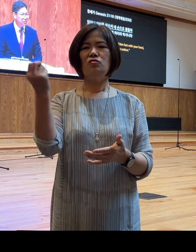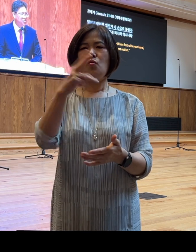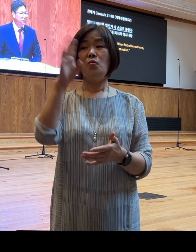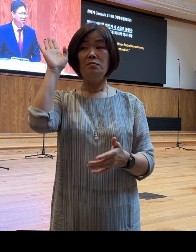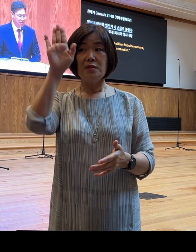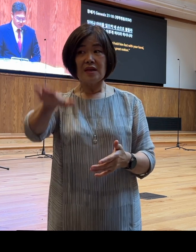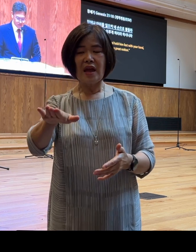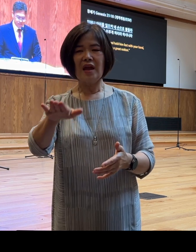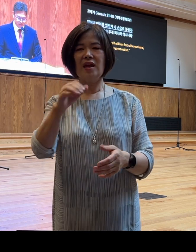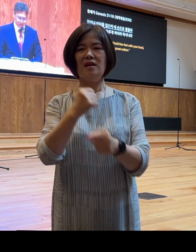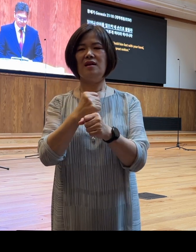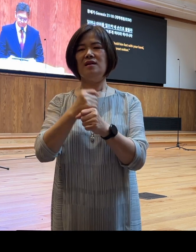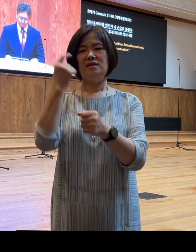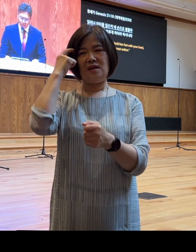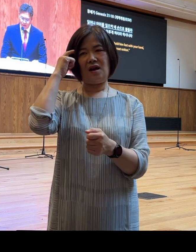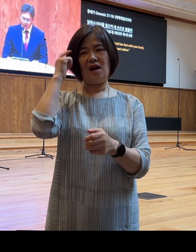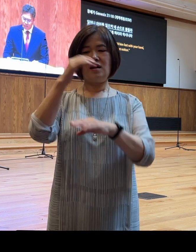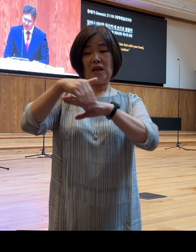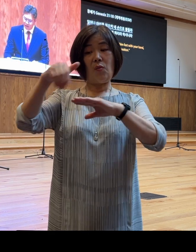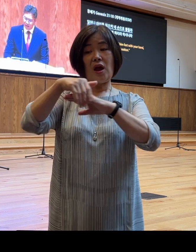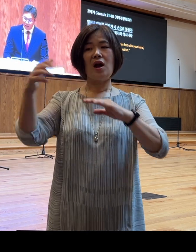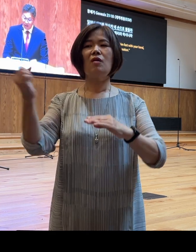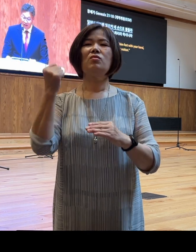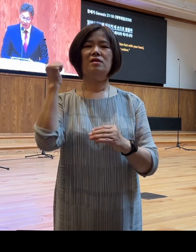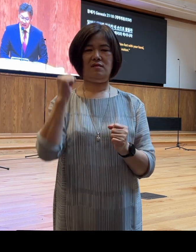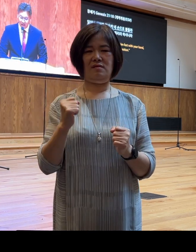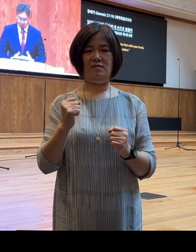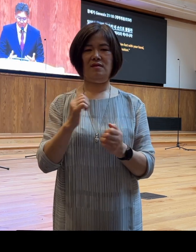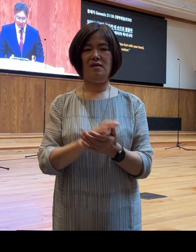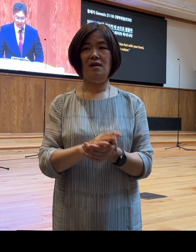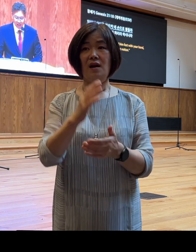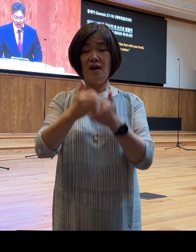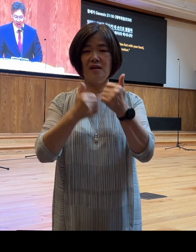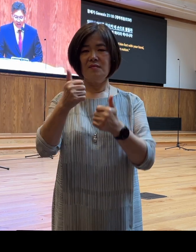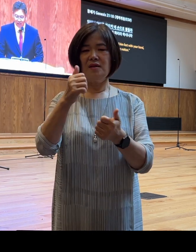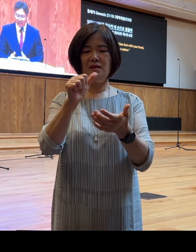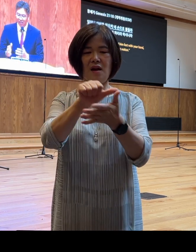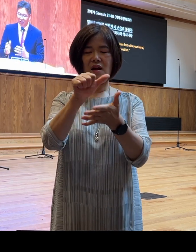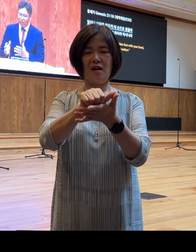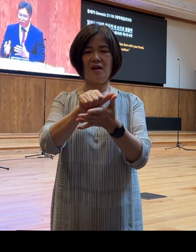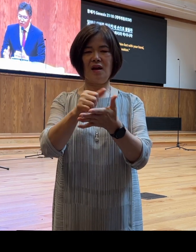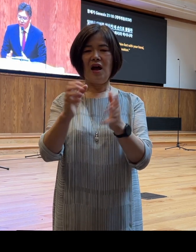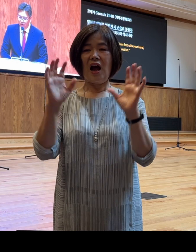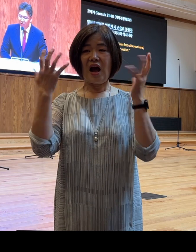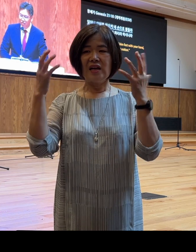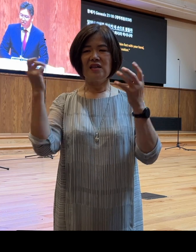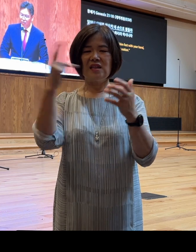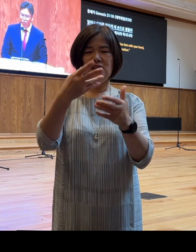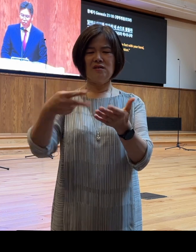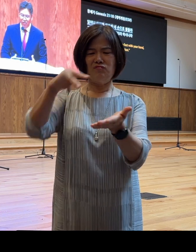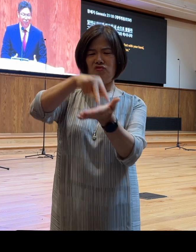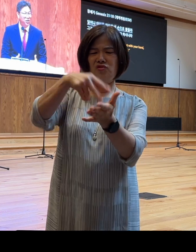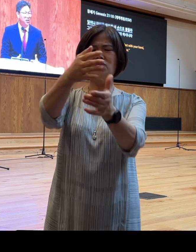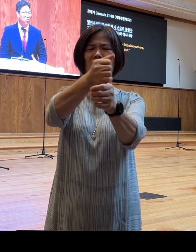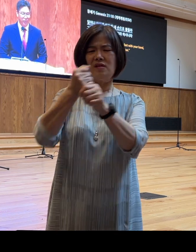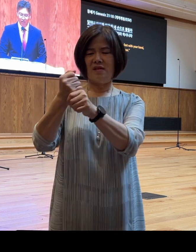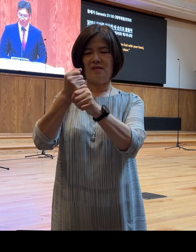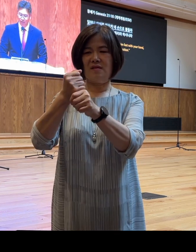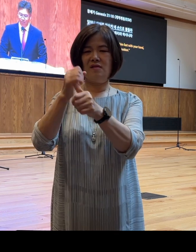생각하셨습니다 여러분 하갈은 하나님은 하갈에게 아이를 다시 붙들어 일으켜 세워 손을 잡으라라고 말씀하십니다